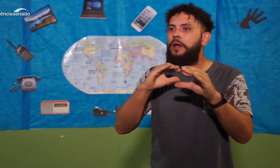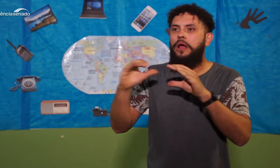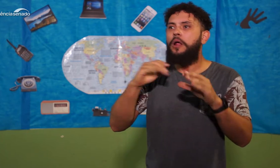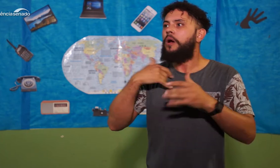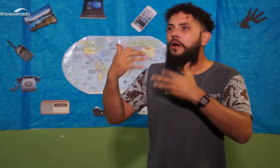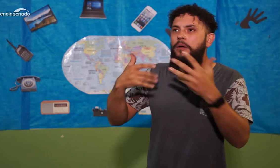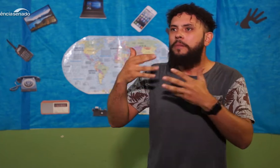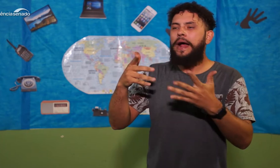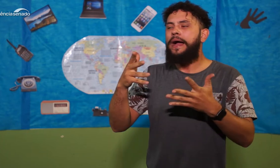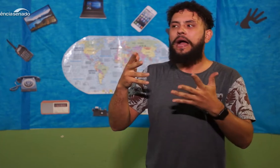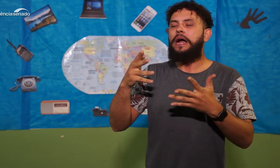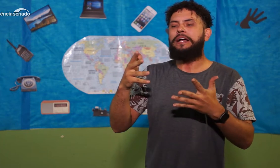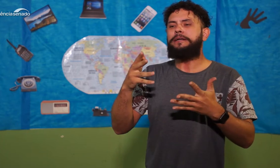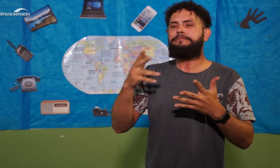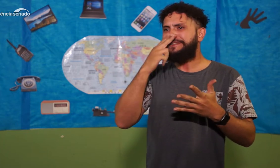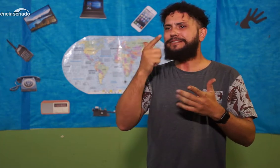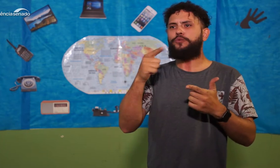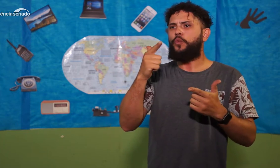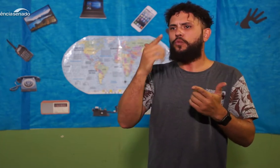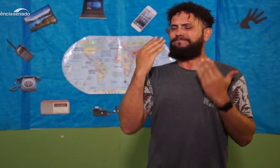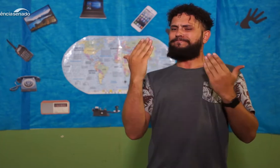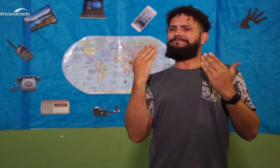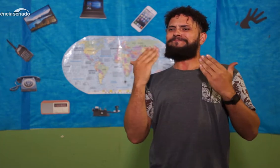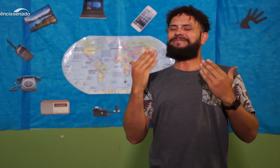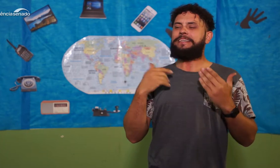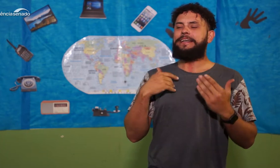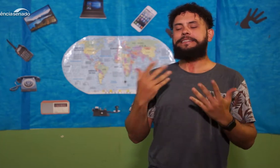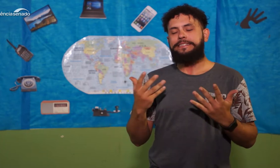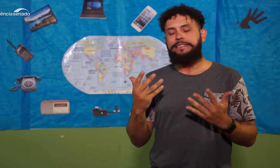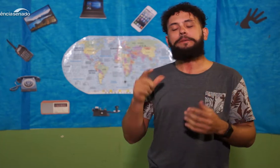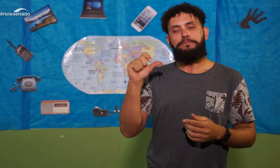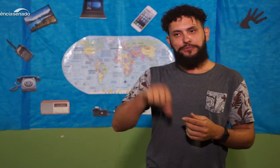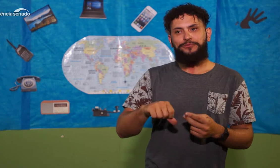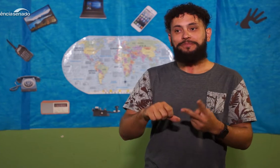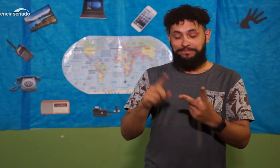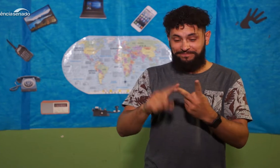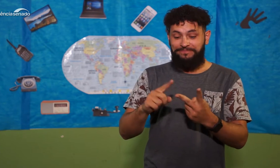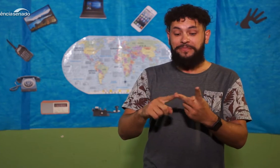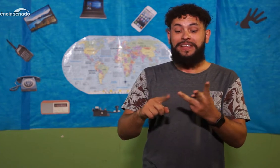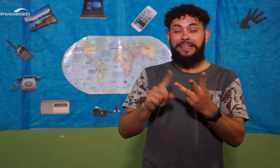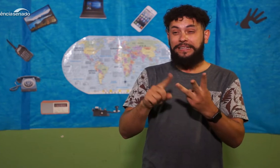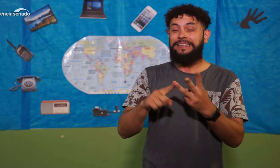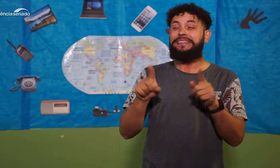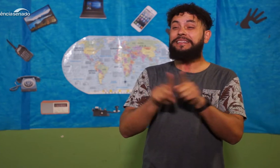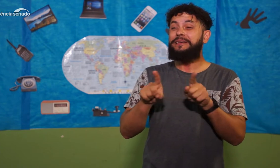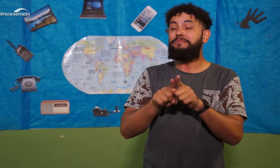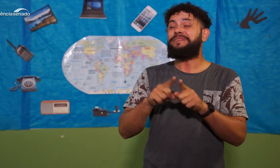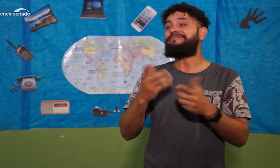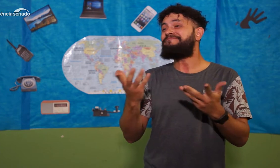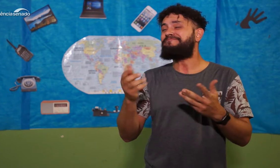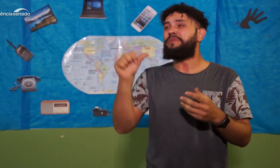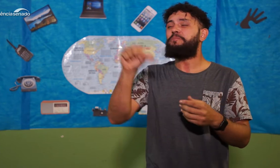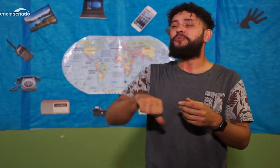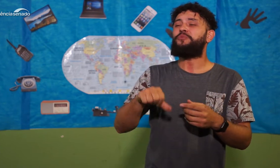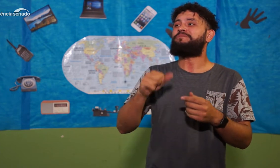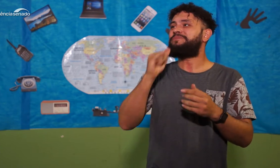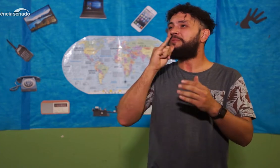Então, eu precisei chamar a família novamente para poder resolver a situação, porque eu percebi que havia uma desconfiança. E no terceiro exemplo, aqui no caso,